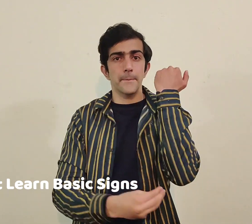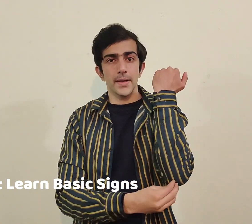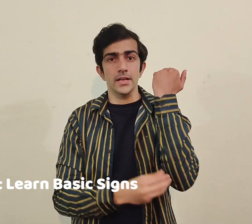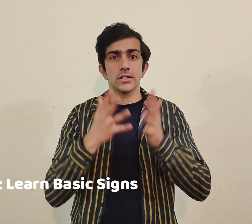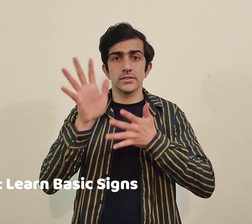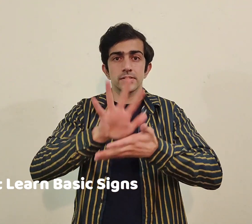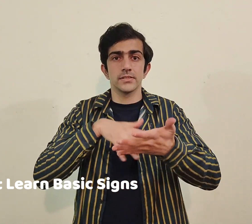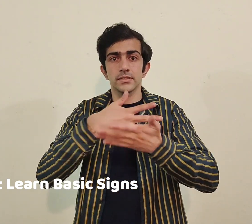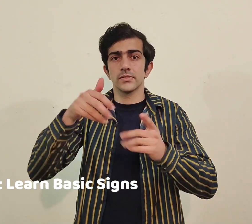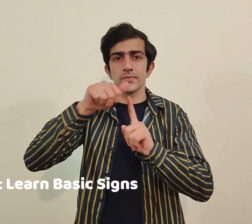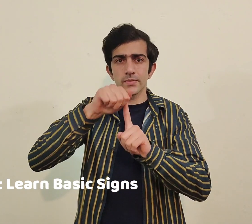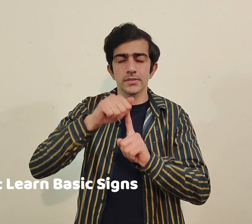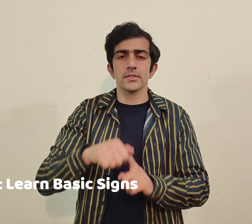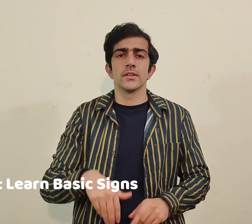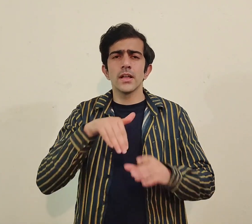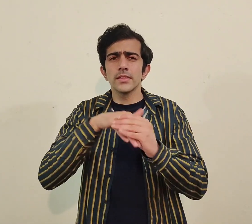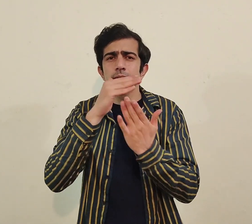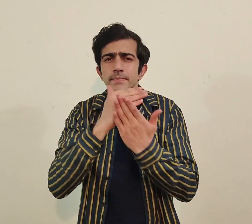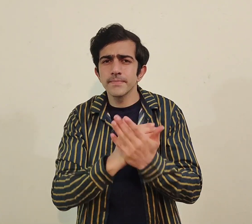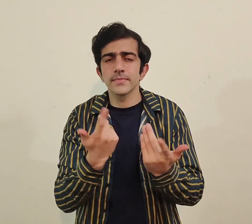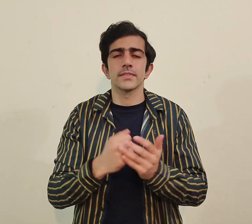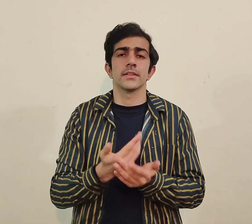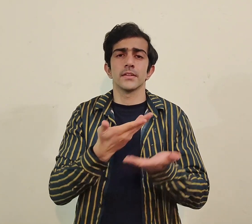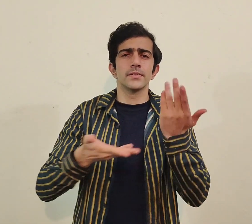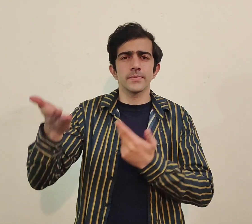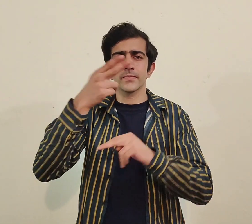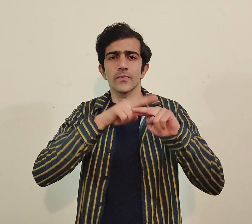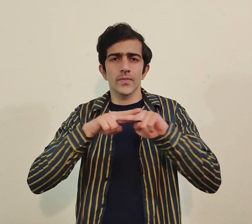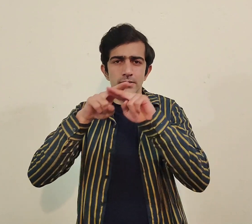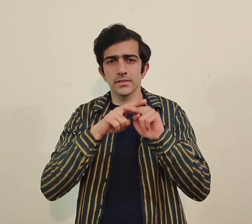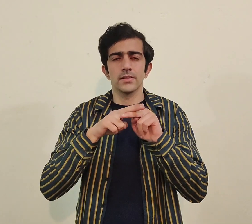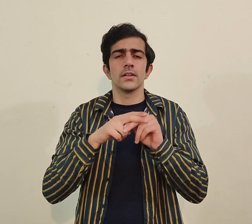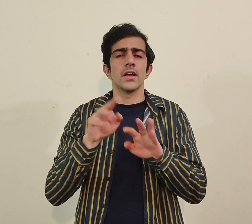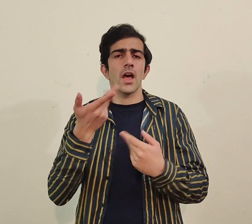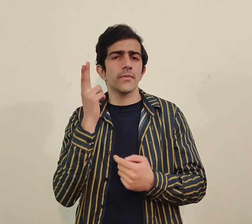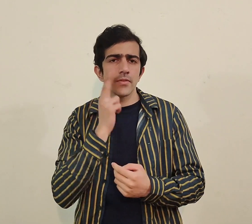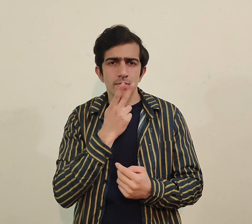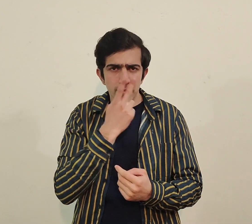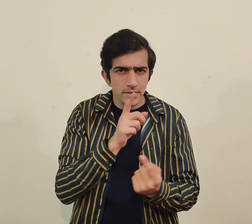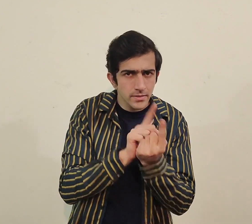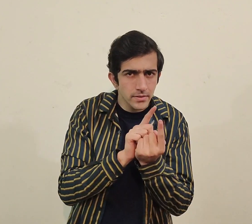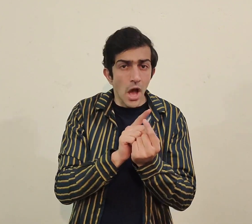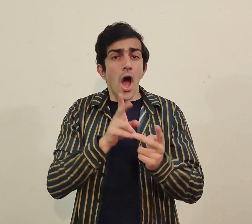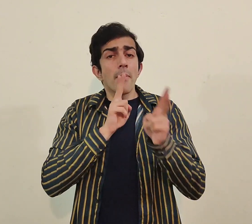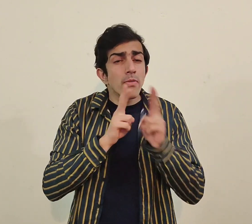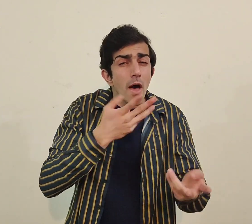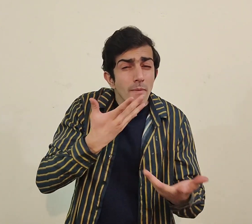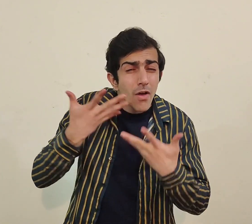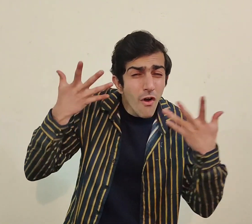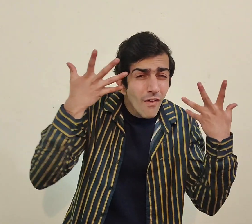learn basic signs like میں آپ کو بتاتا چلوں جیسے family میں deaf person ہے یا کسی سے